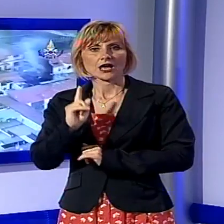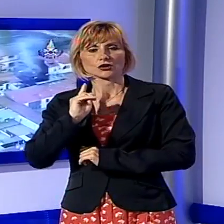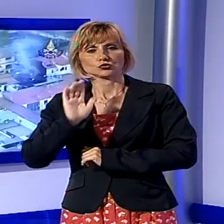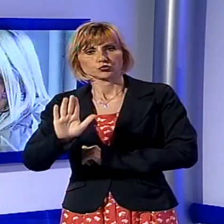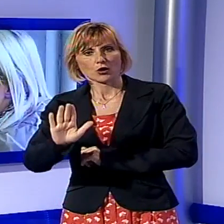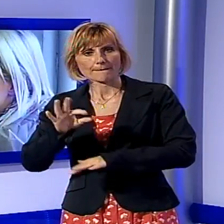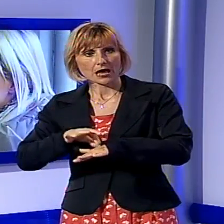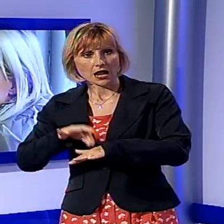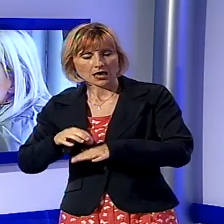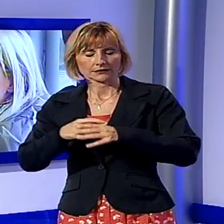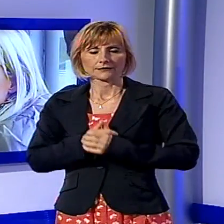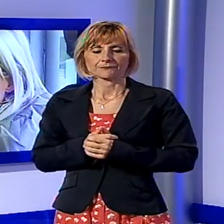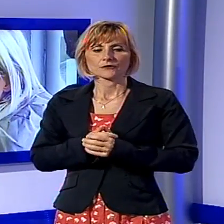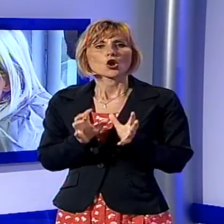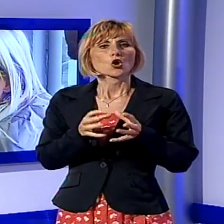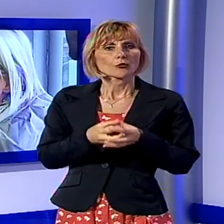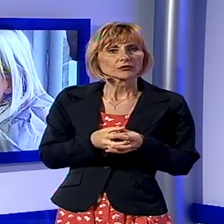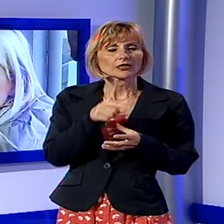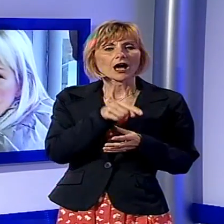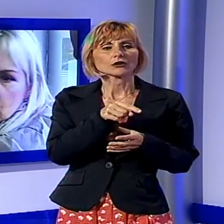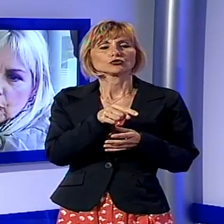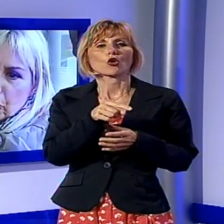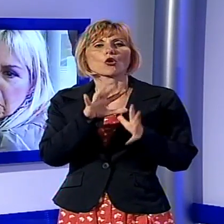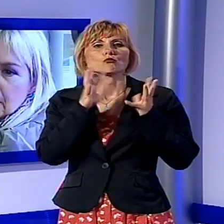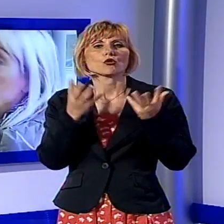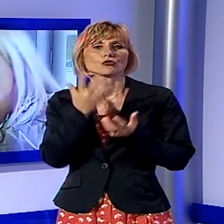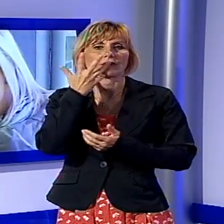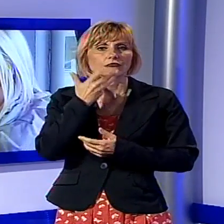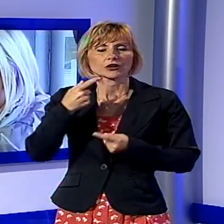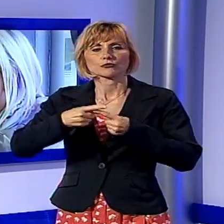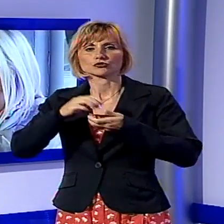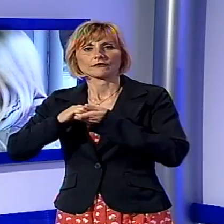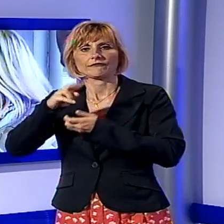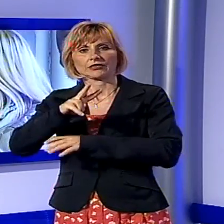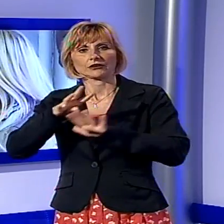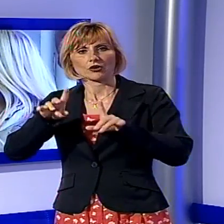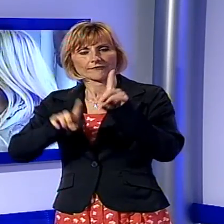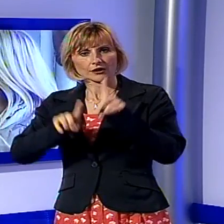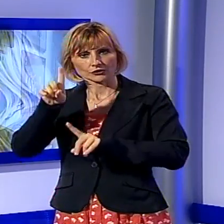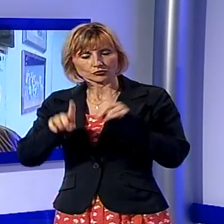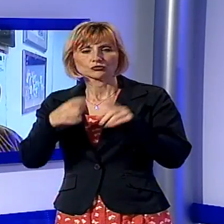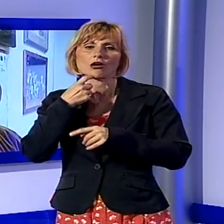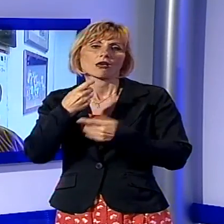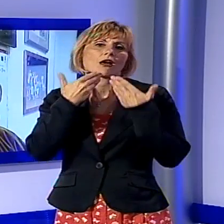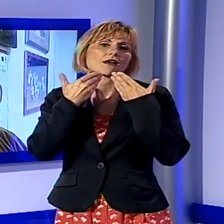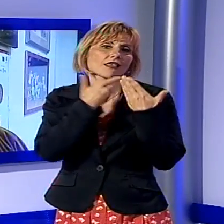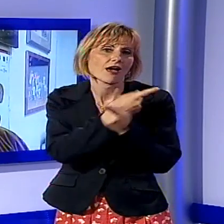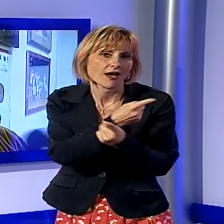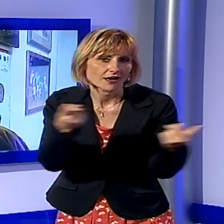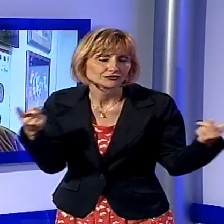presenti Il Mondo che Vorrei e'associazione 29 giugno hanno ringraziato il 100 giovani calciatori e i tifosi bianconeri e appena saranno